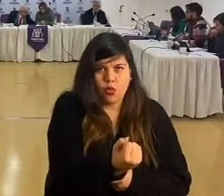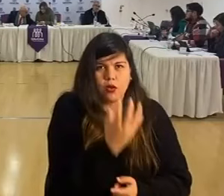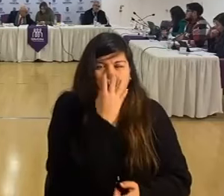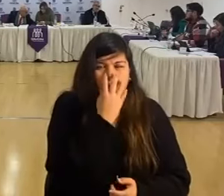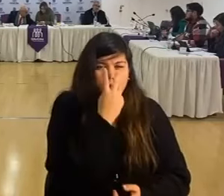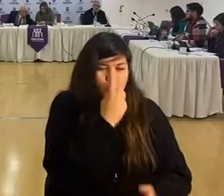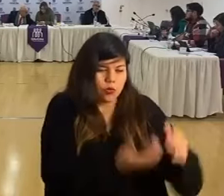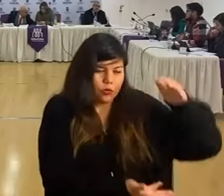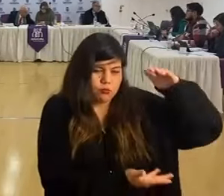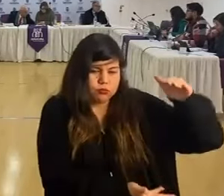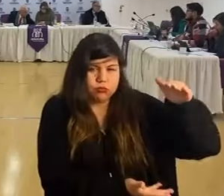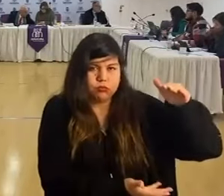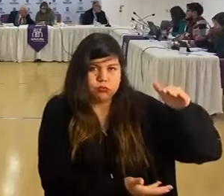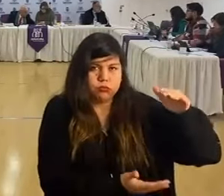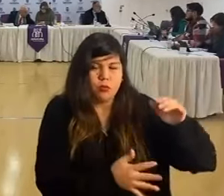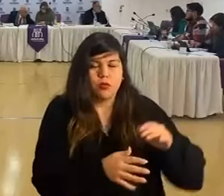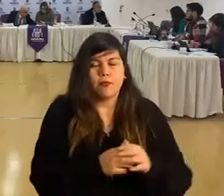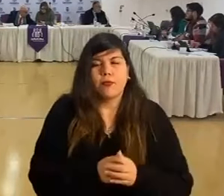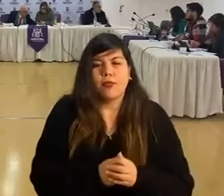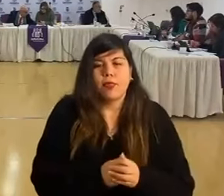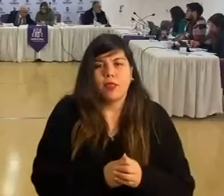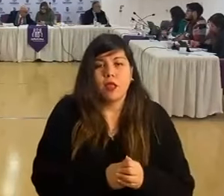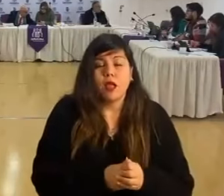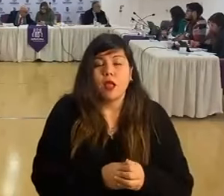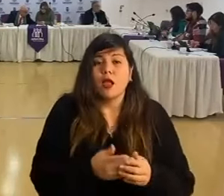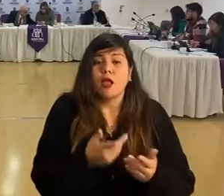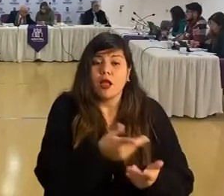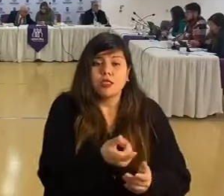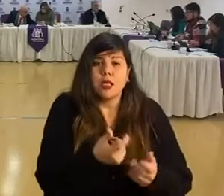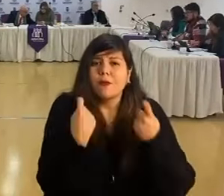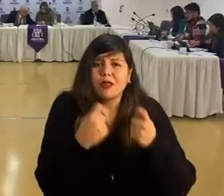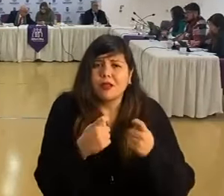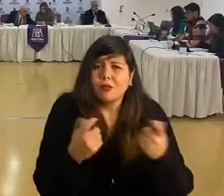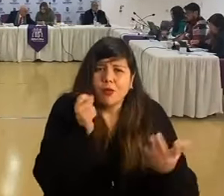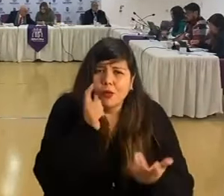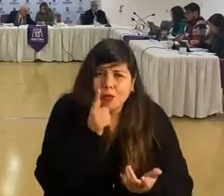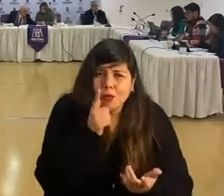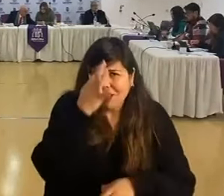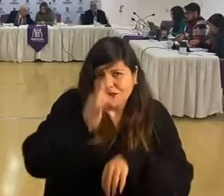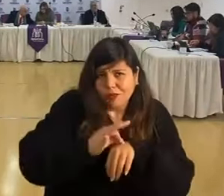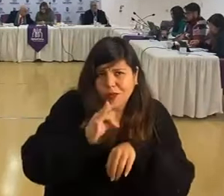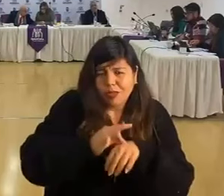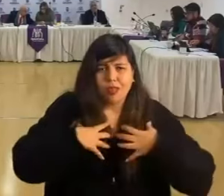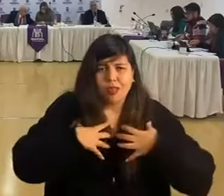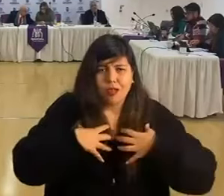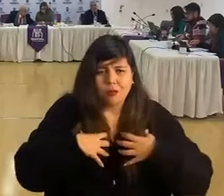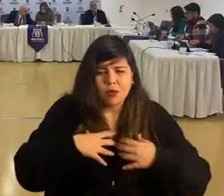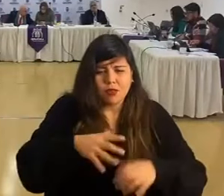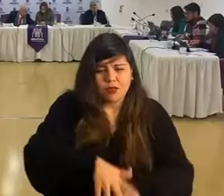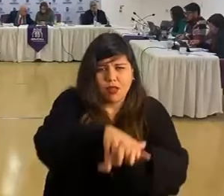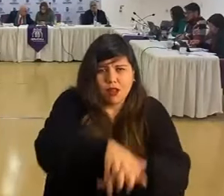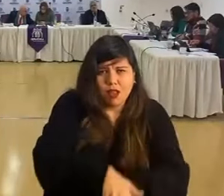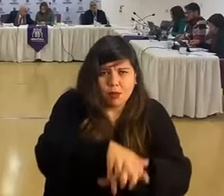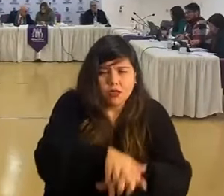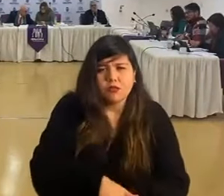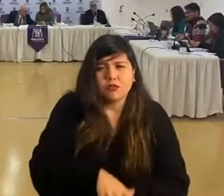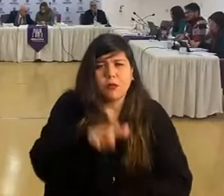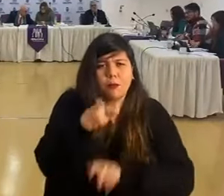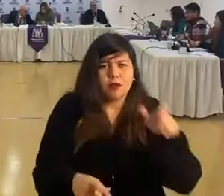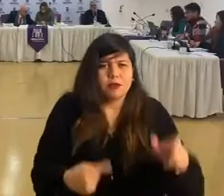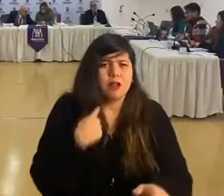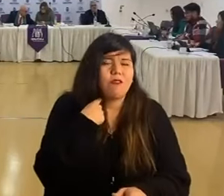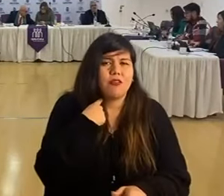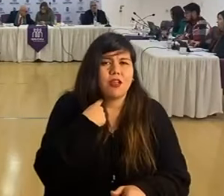oxígeno superiores a encontrada en el ambiente. Para tratamientos como patologías respiratorias, reanimaciones, pacientes que se ven